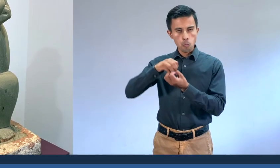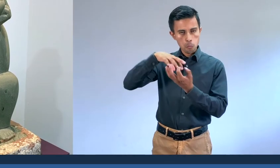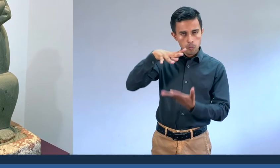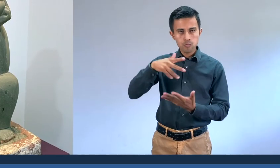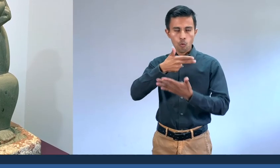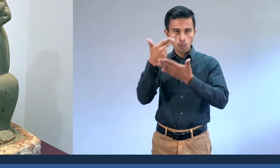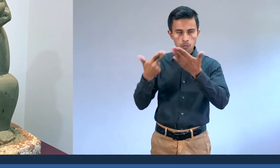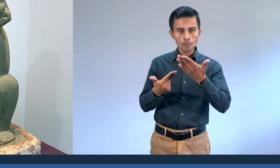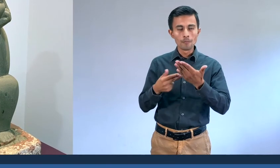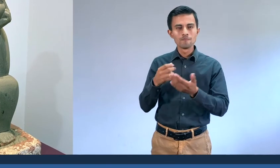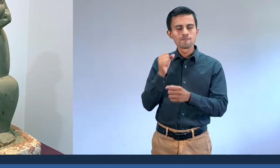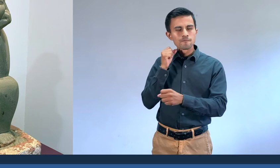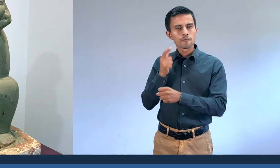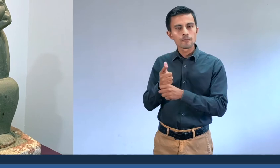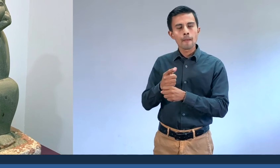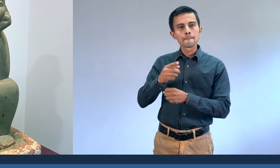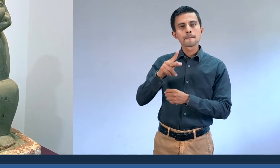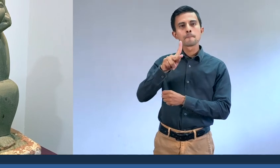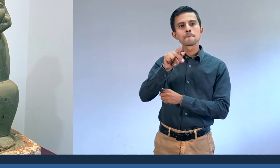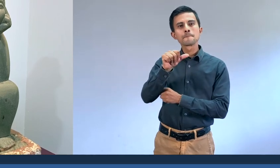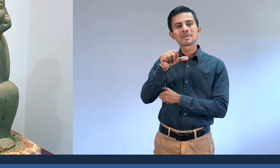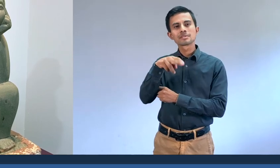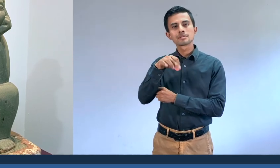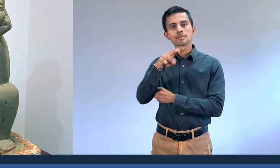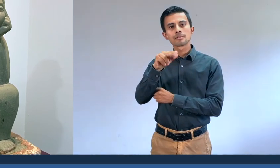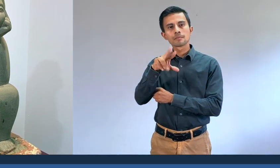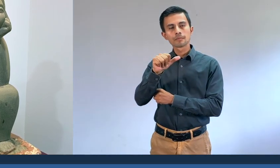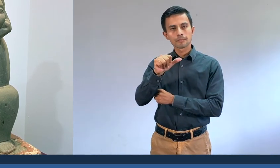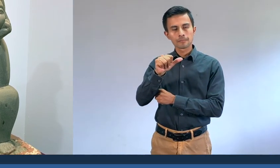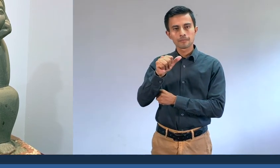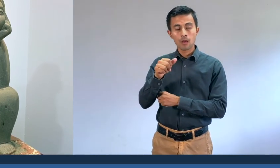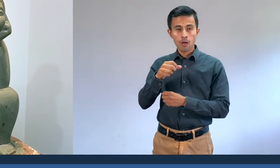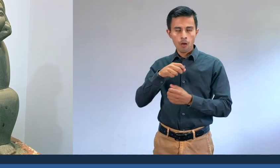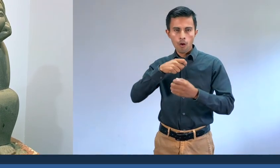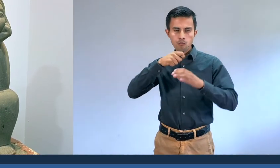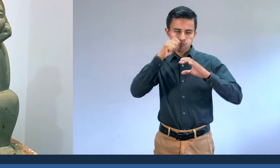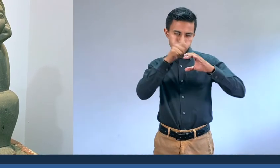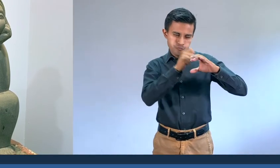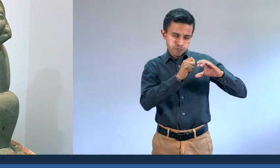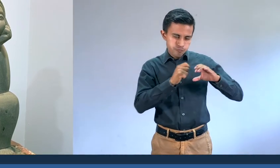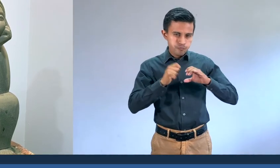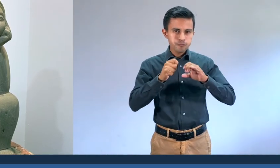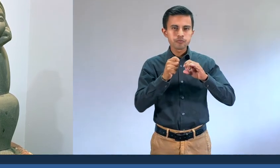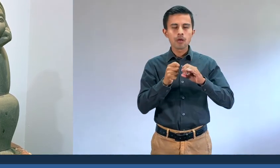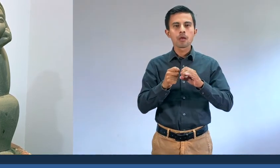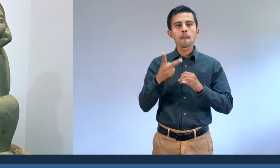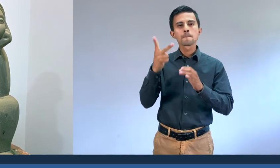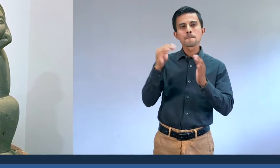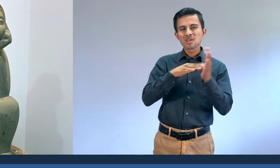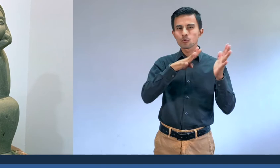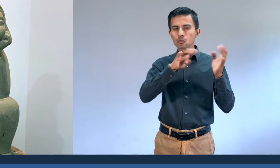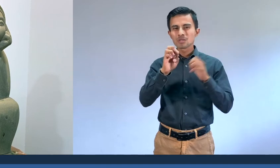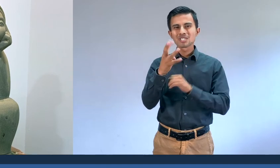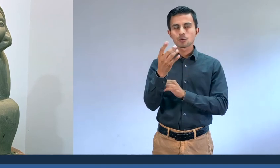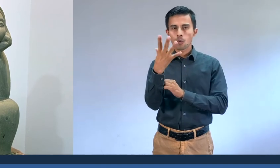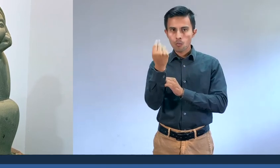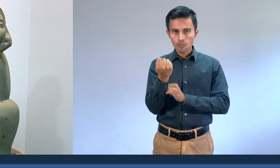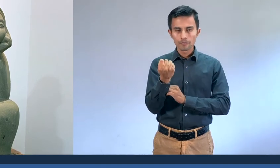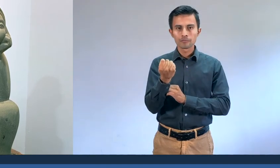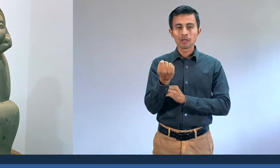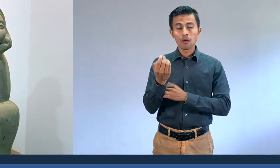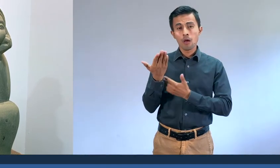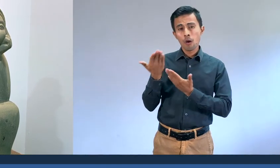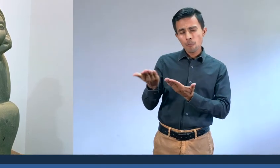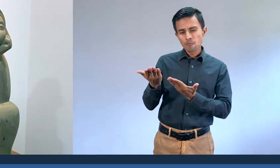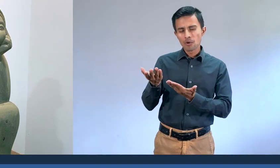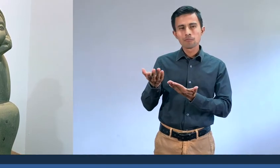obras del maestro Tomás, encontramos Pensativa, escultura en cantera de 1959, ejemplo de las escenas frecuentes en